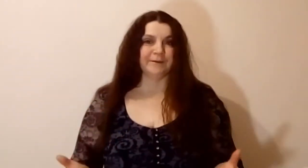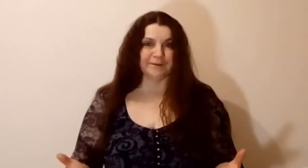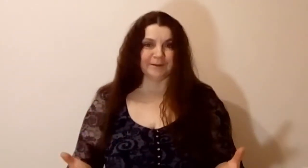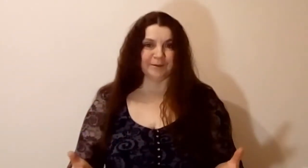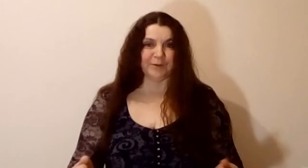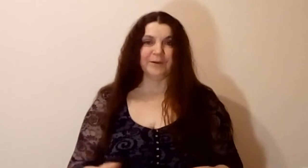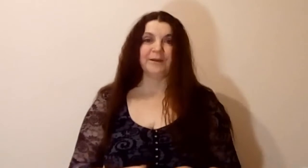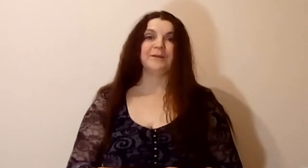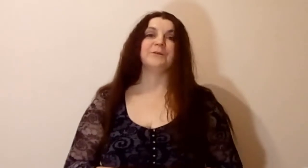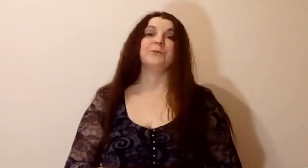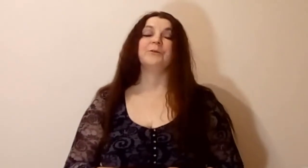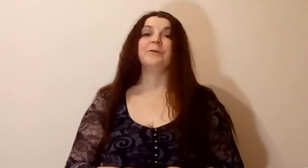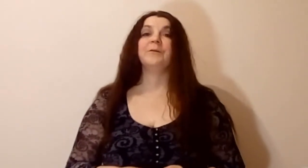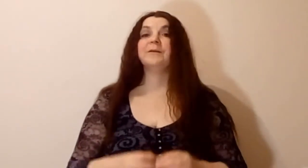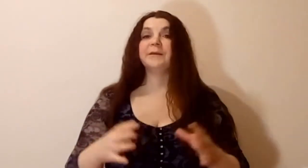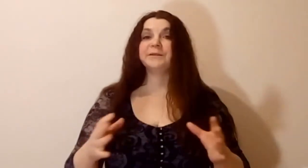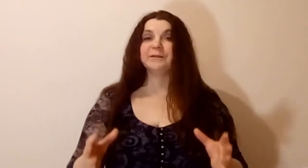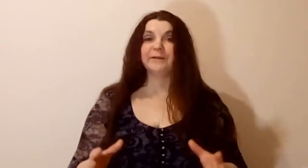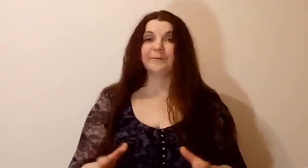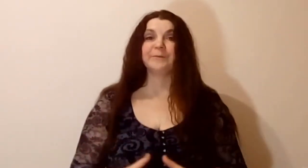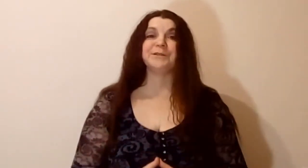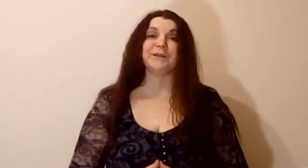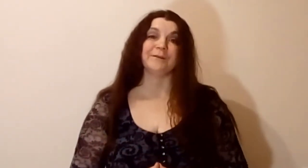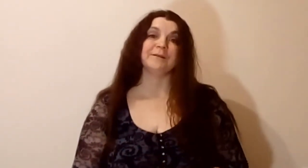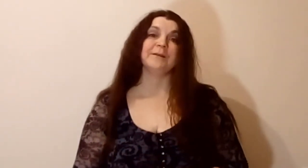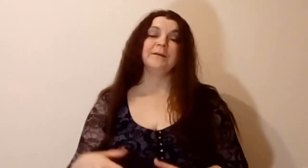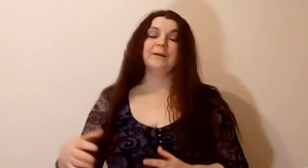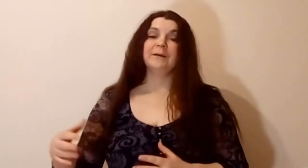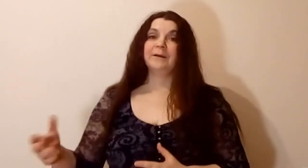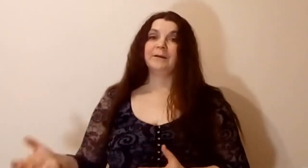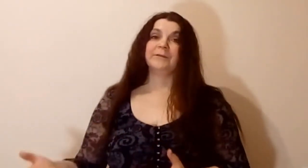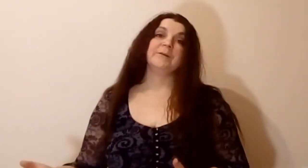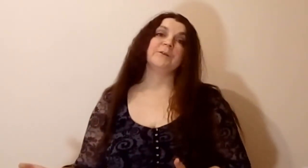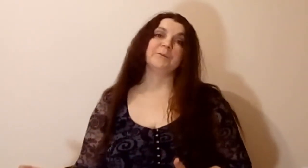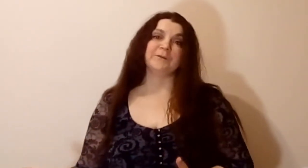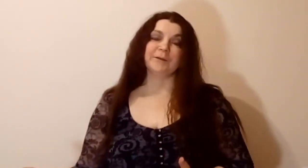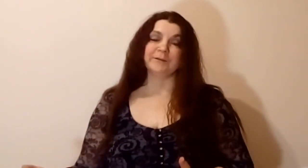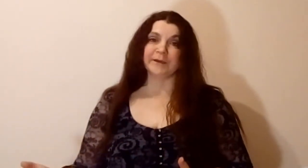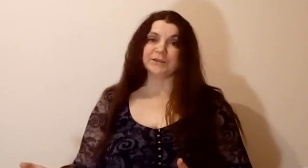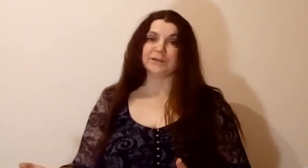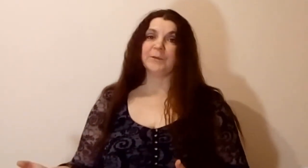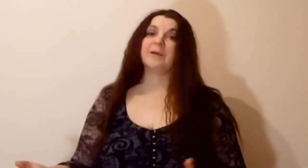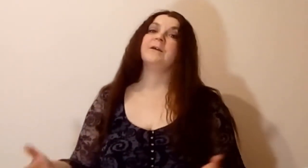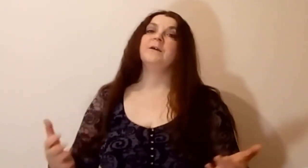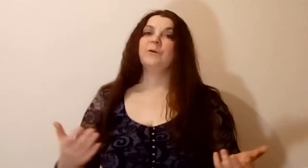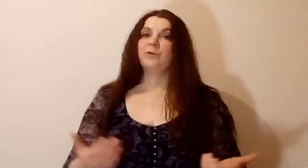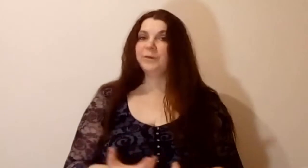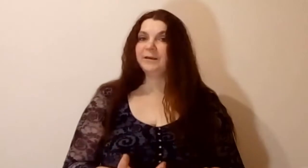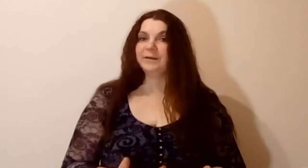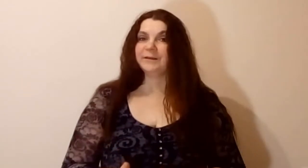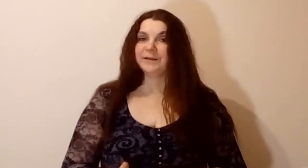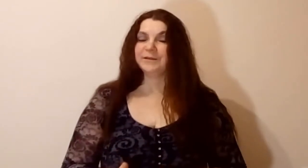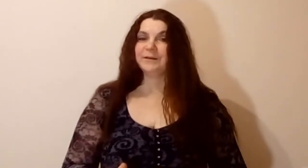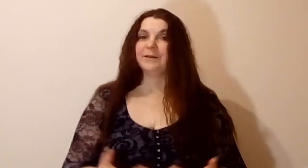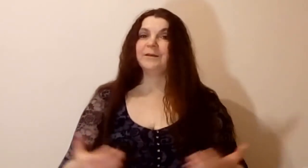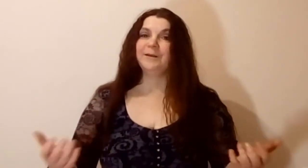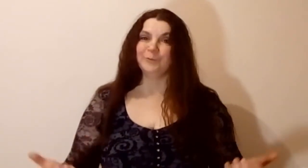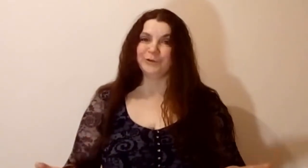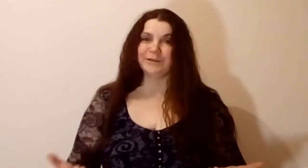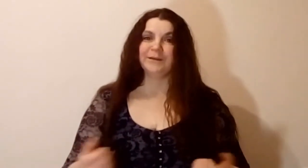эти сами мебели, то я ежедневно общаюсь с своими собственными заказчиками. У меня заказчики и мужчины,